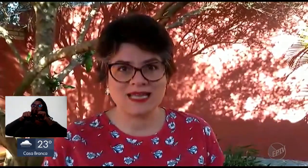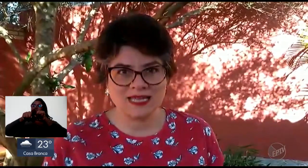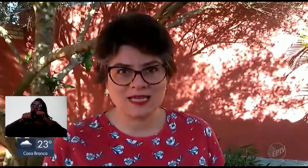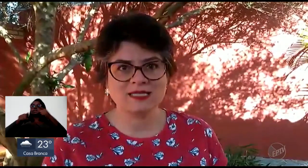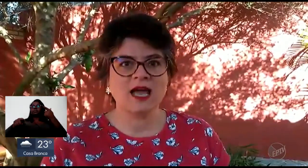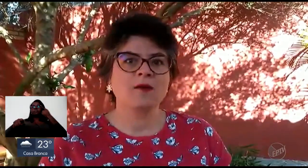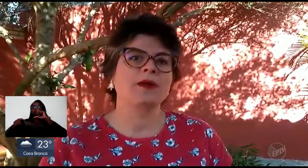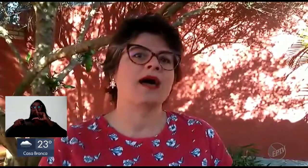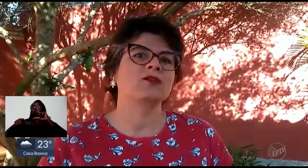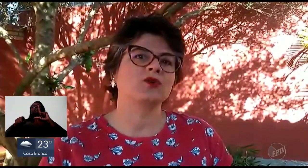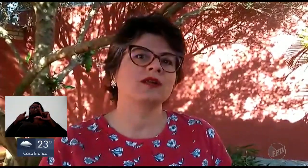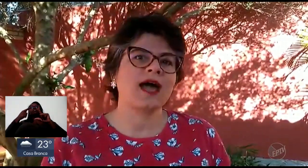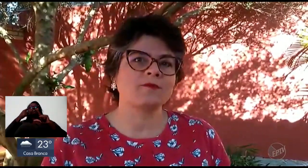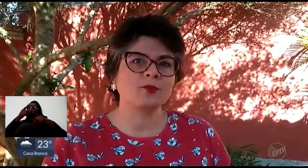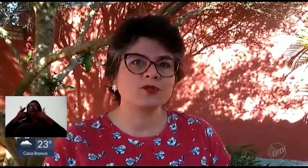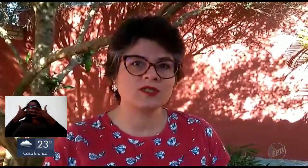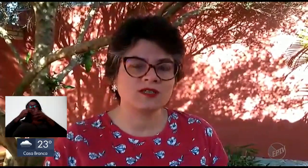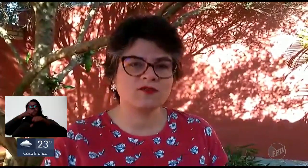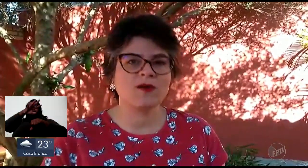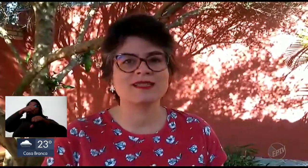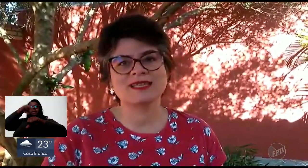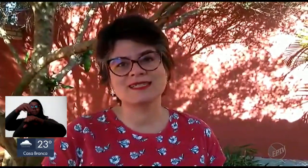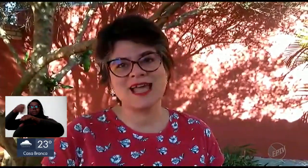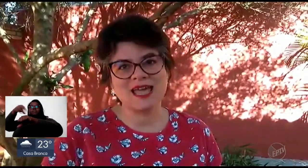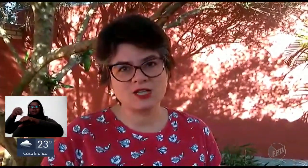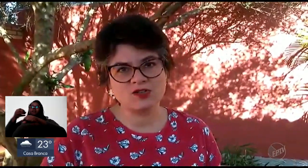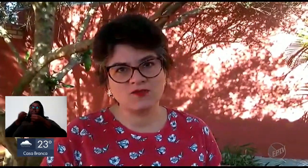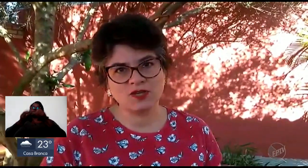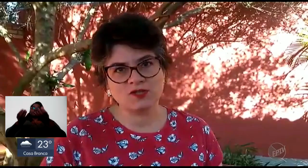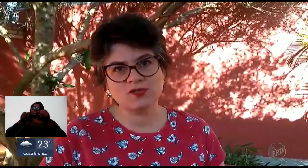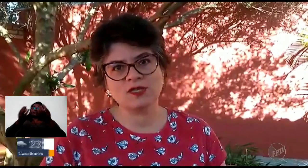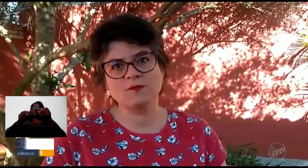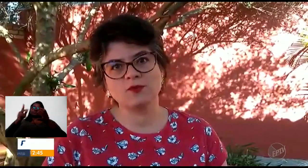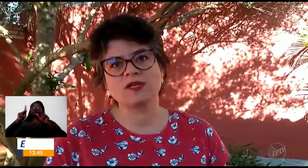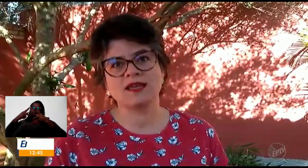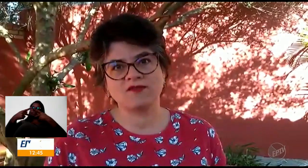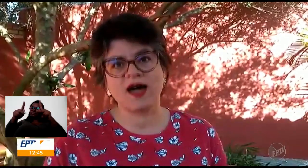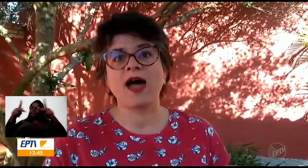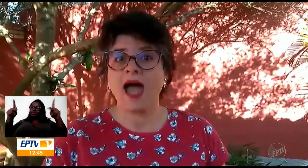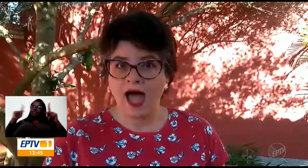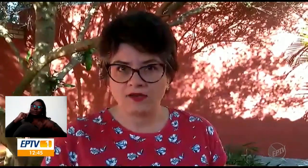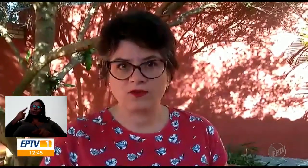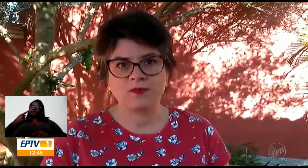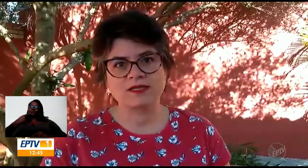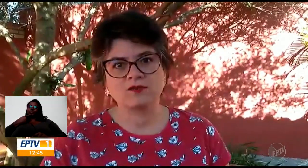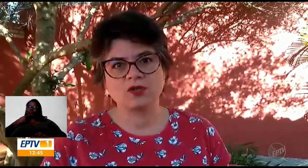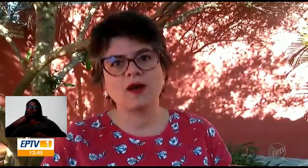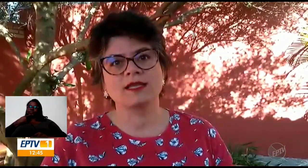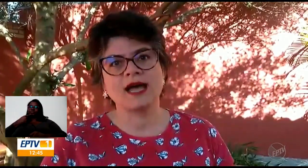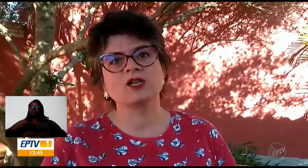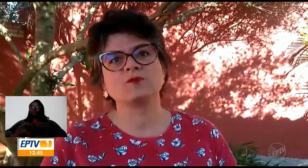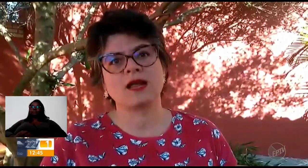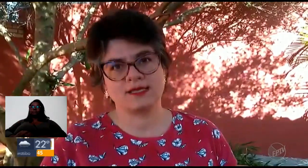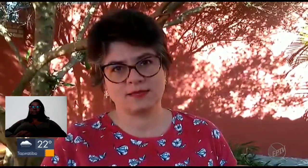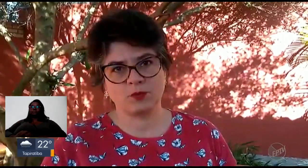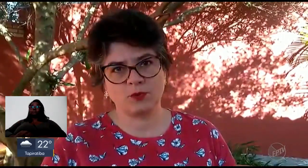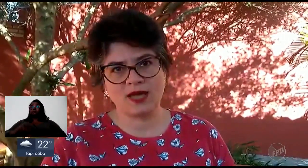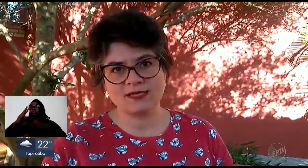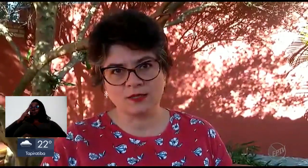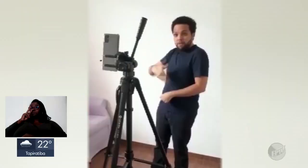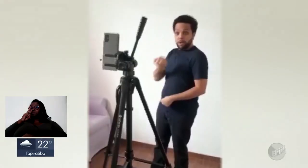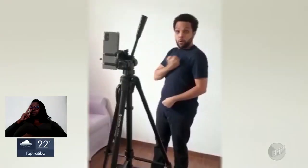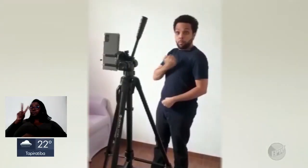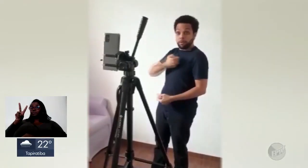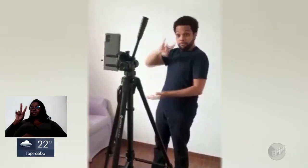parcerias para tornar possível essa série de vídeos que busca levar a informação de qualidade para essa